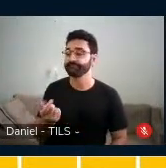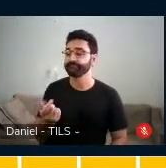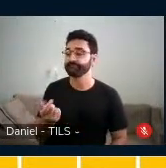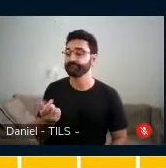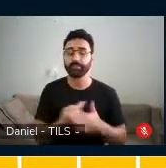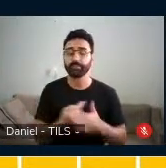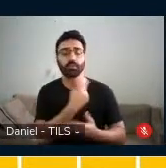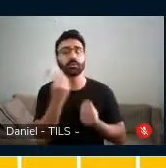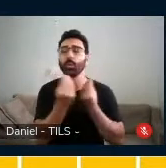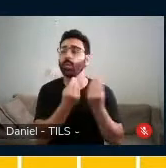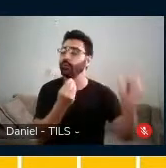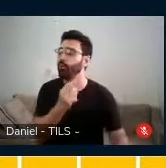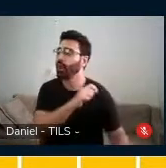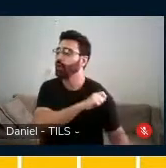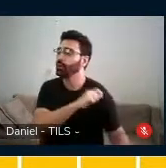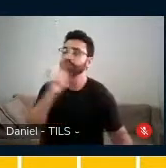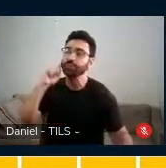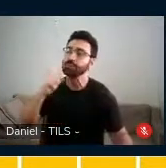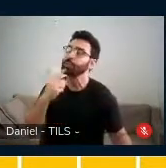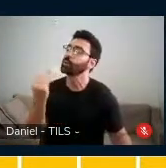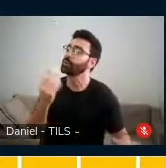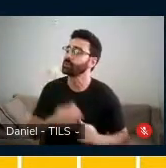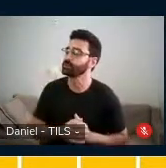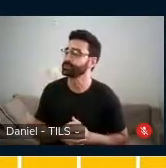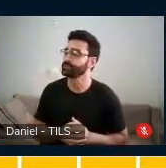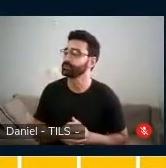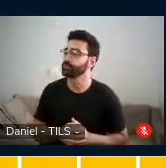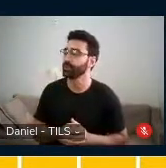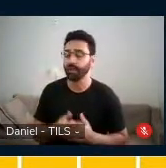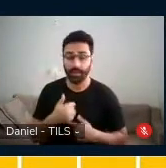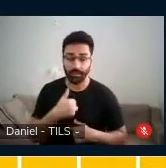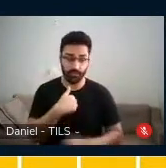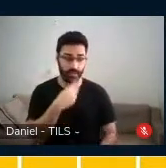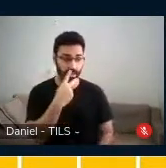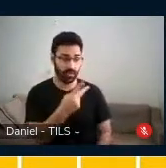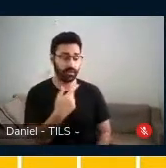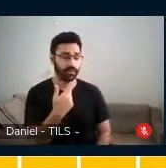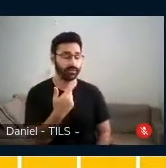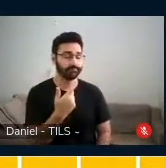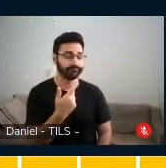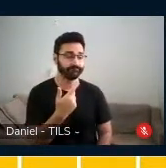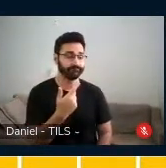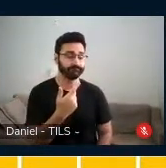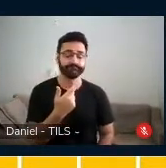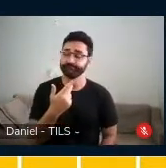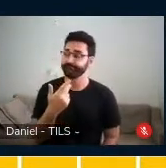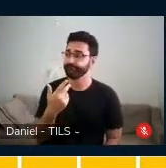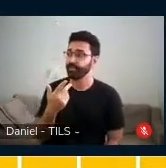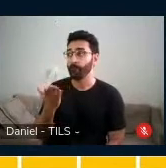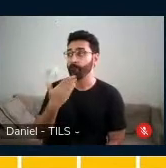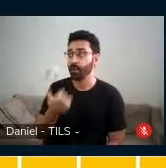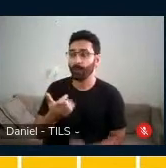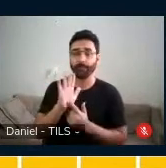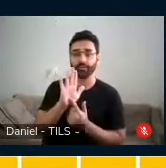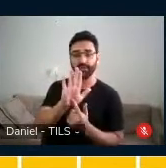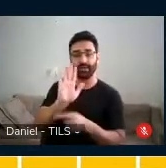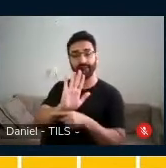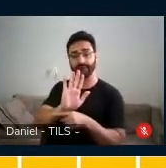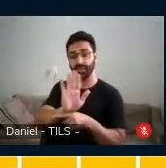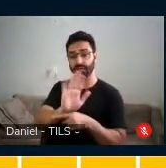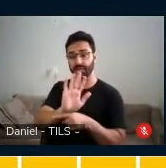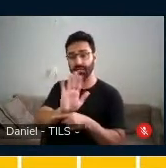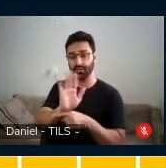a Paula? Aí eu falava qual é a proposta? Ela, não, a gente vai trazer o vídeo, né, vou colocar